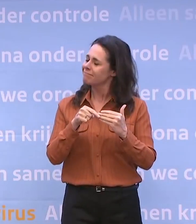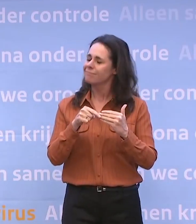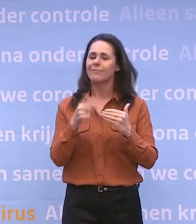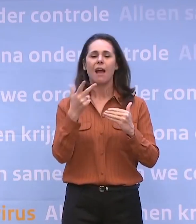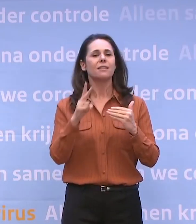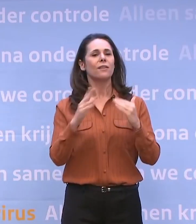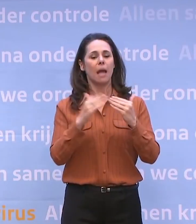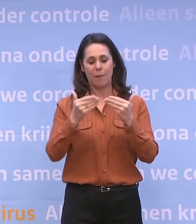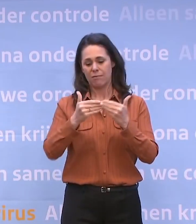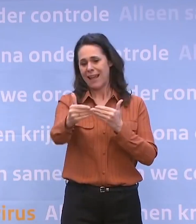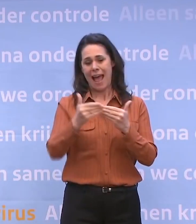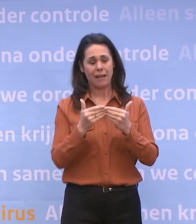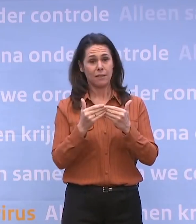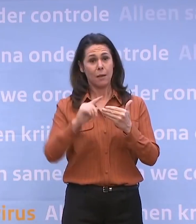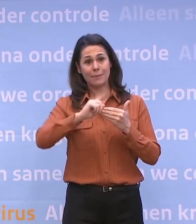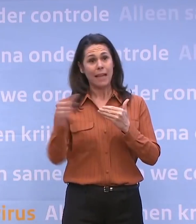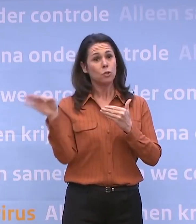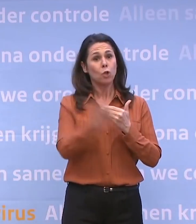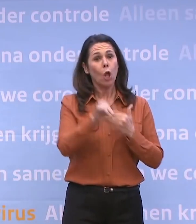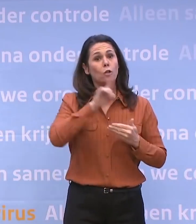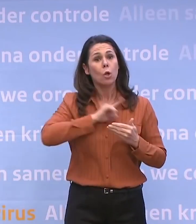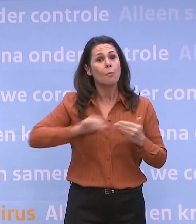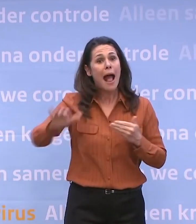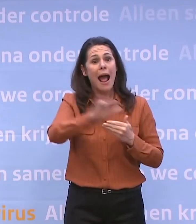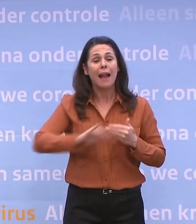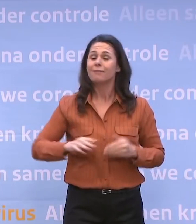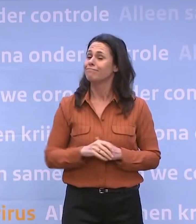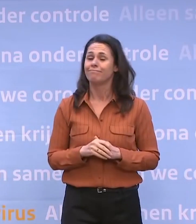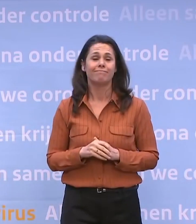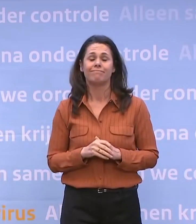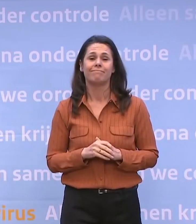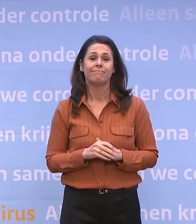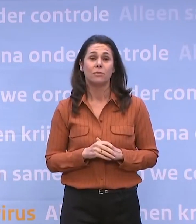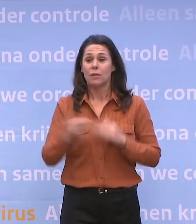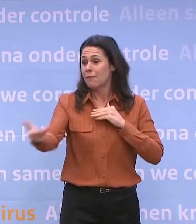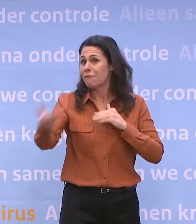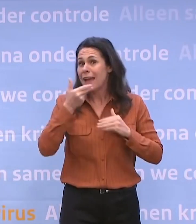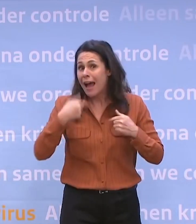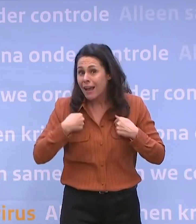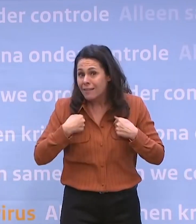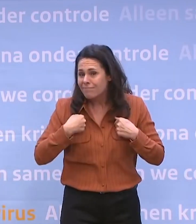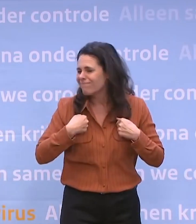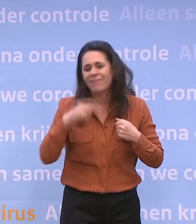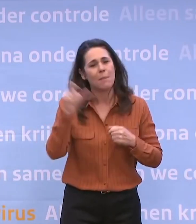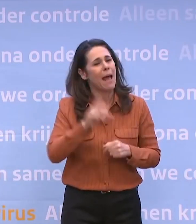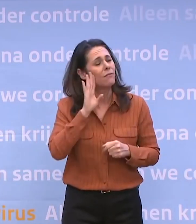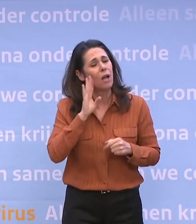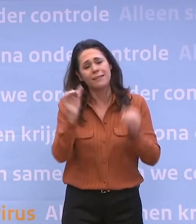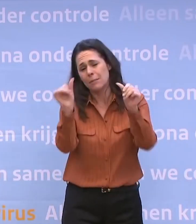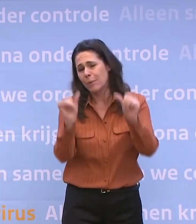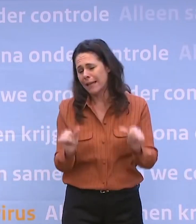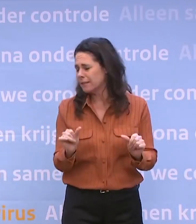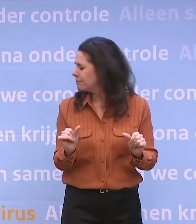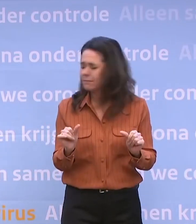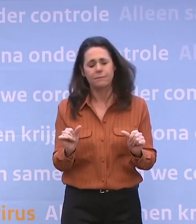nog niet meteen terug naar de normale situatie. Dus als u het aan mij zou vragen, ga nou geen plannen maken voor de meivakantie. Dat is echt